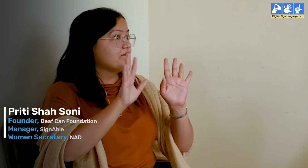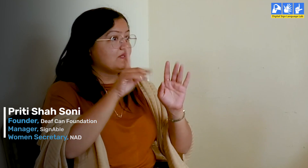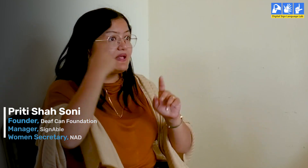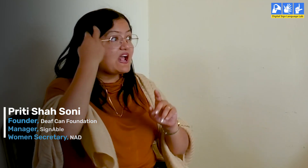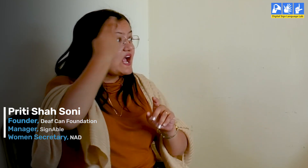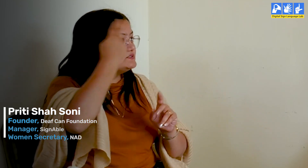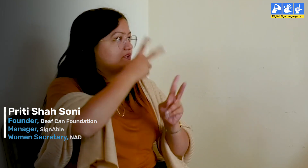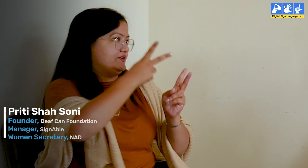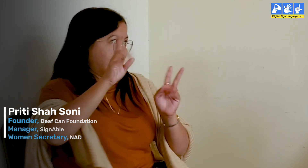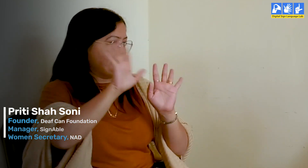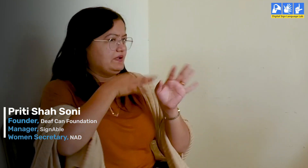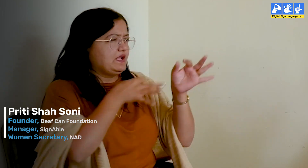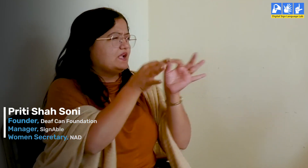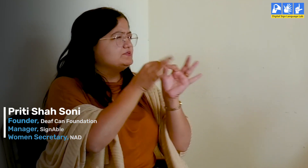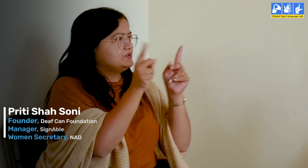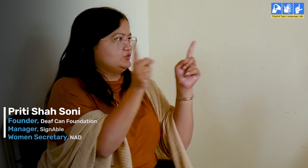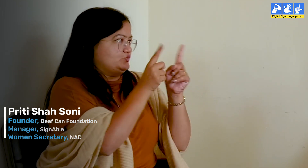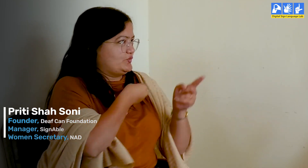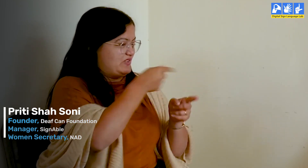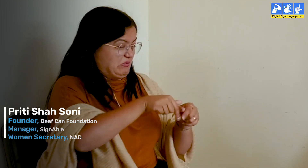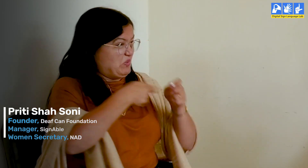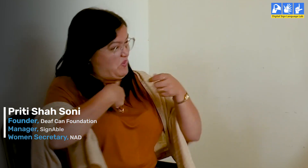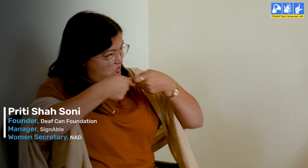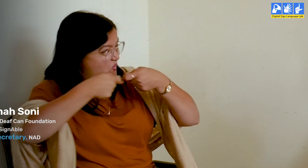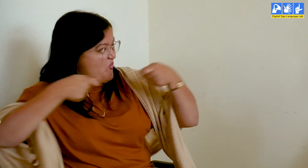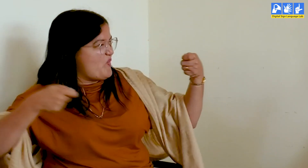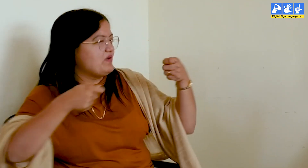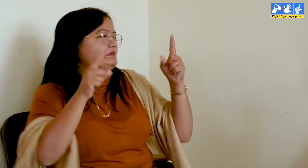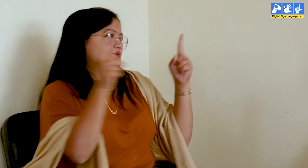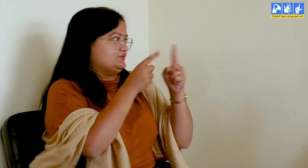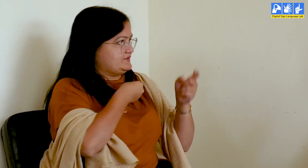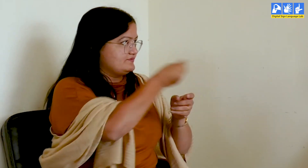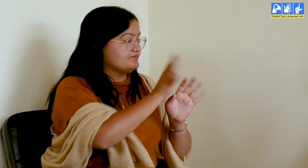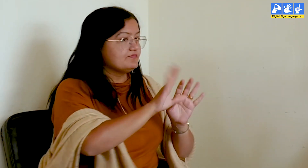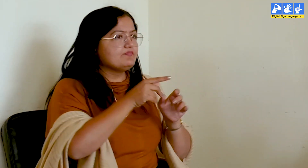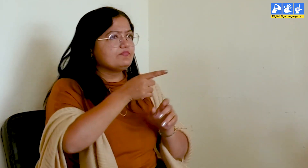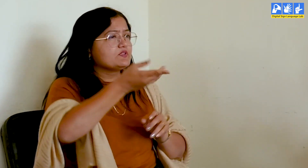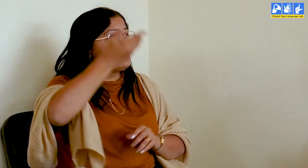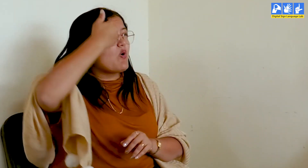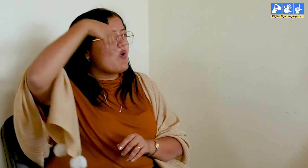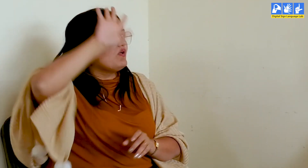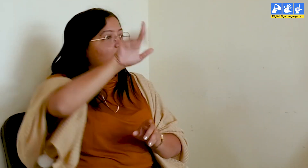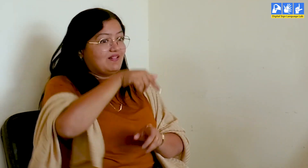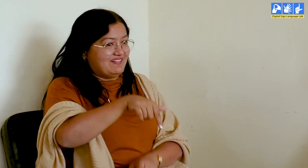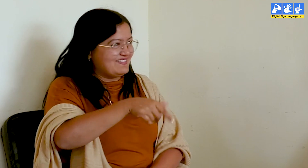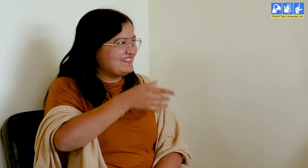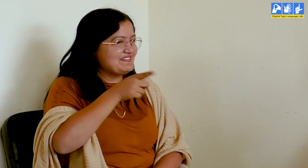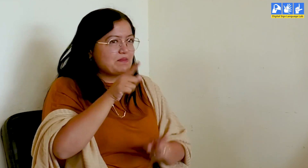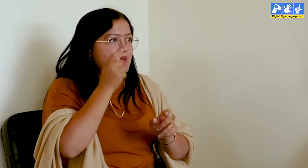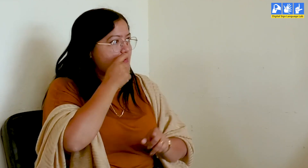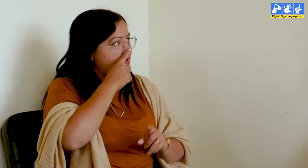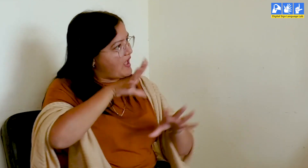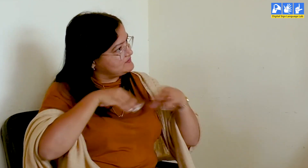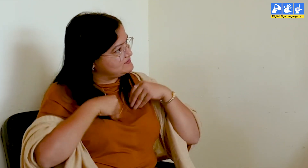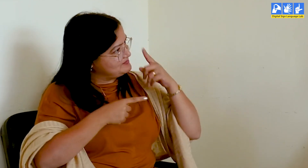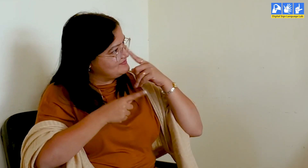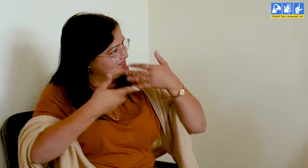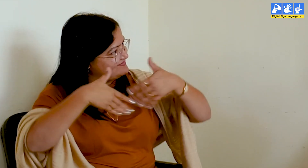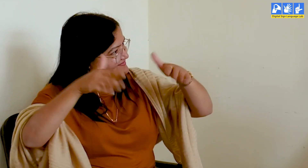अलग अलग कारण थे मैं आपको संचेप में बताती हूँ आपको लगता है कि पहले मातर पित अपनी बेटियों को भार चाने देते थे